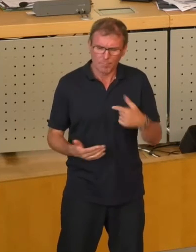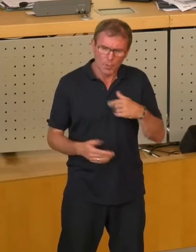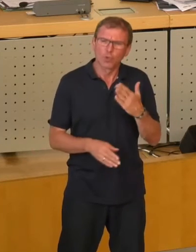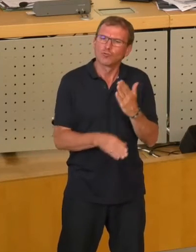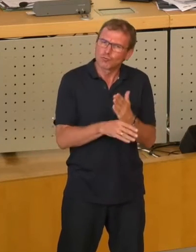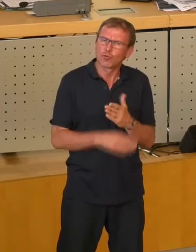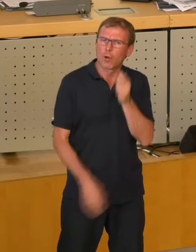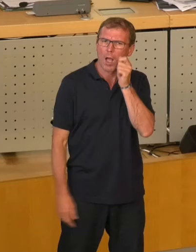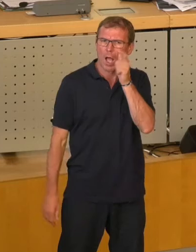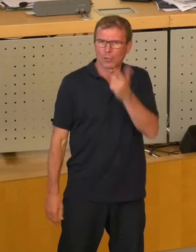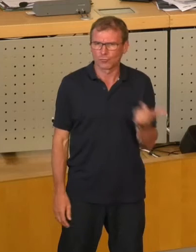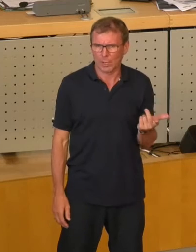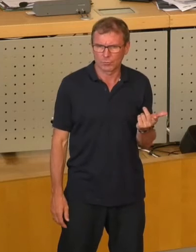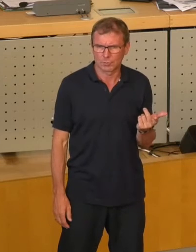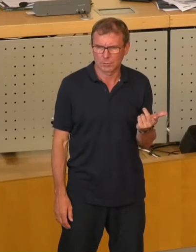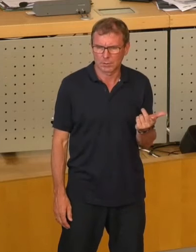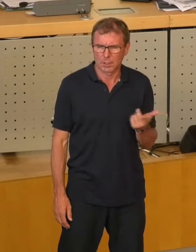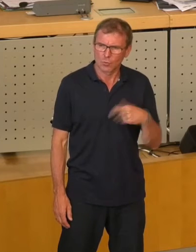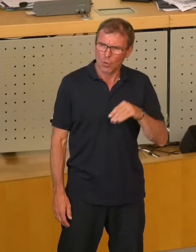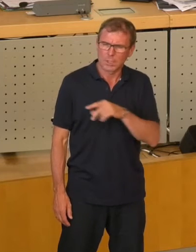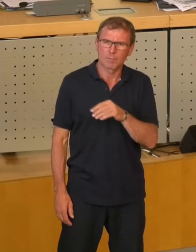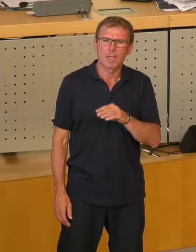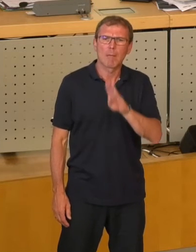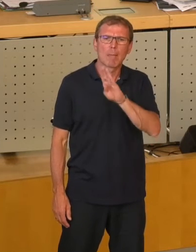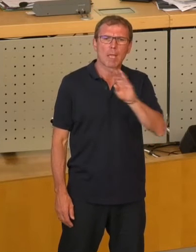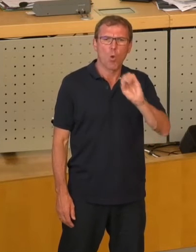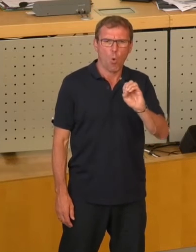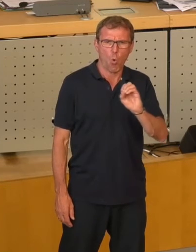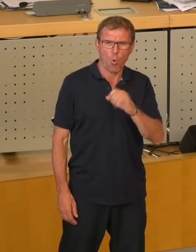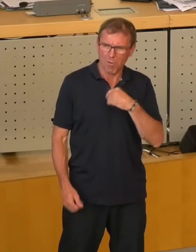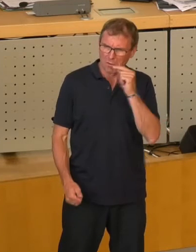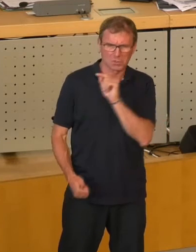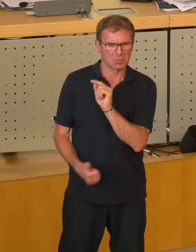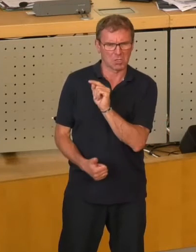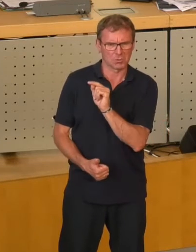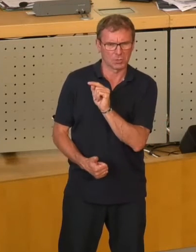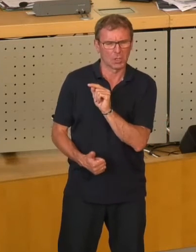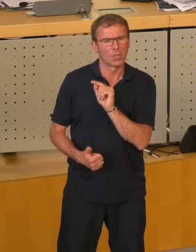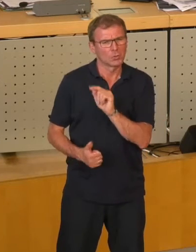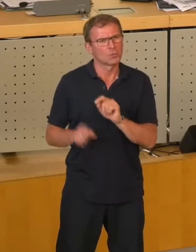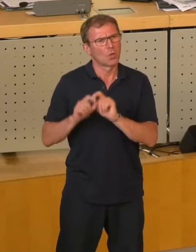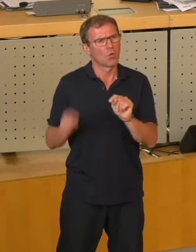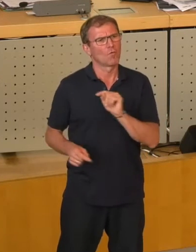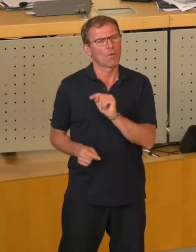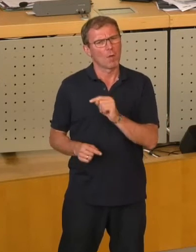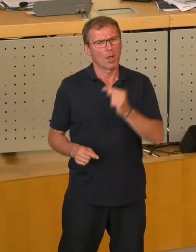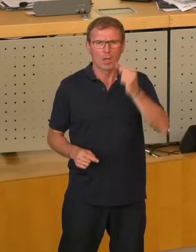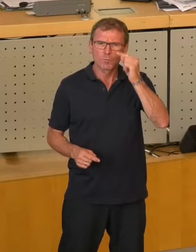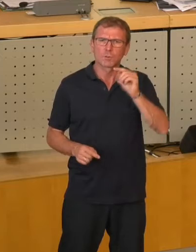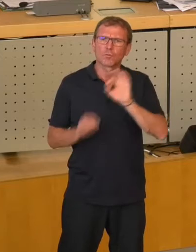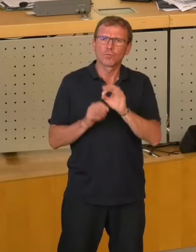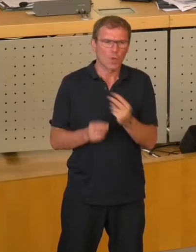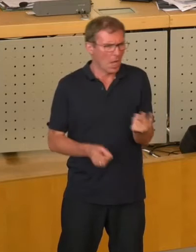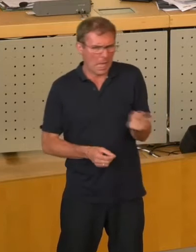sehr erstaunt gewesen, dass dieses Unternehmen BDO, von dem wir gedacht haben, dass es eigentlich, sage ich mal, im Sinne beider